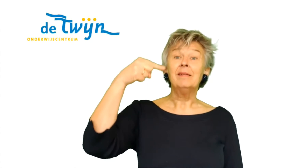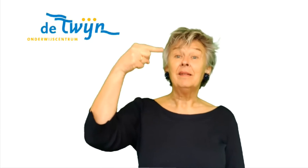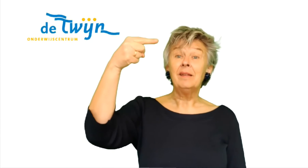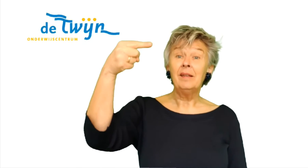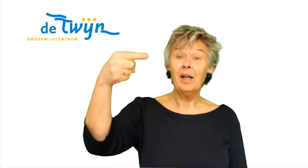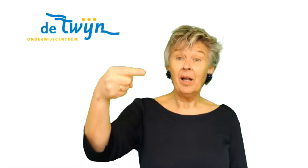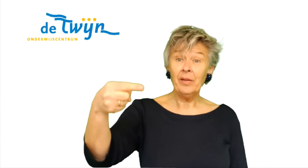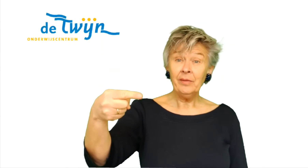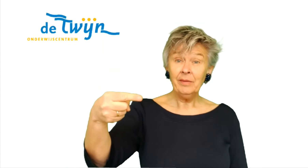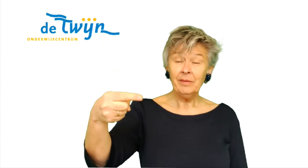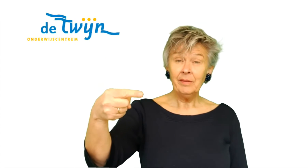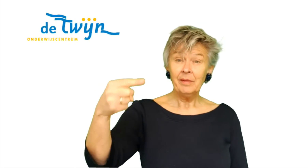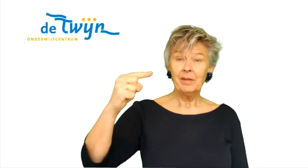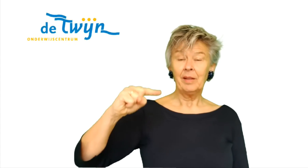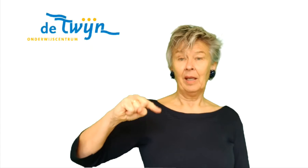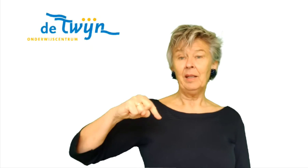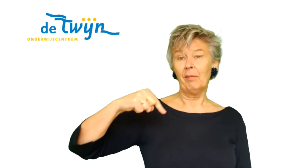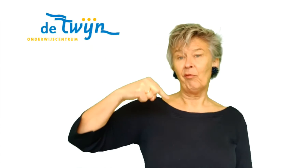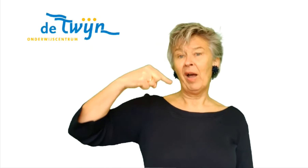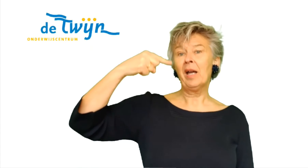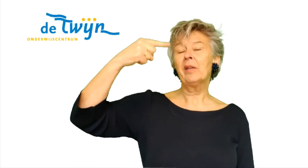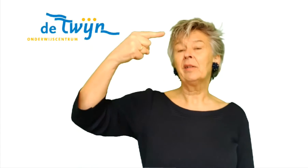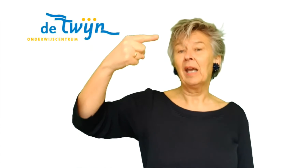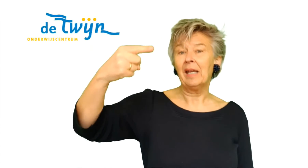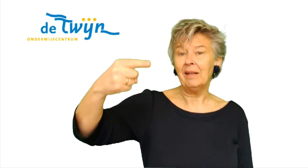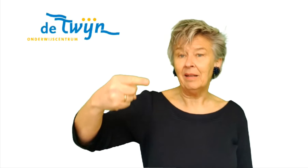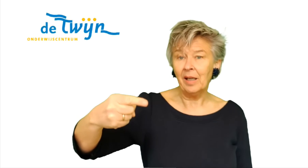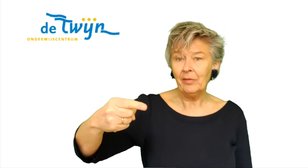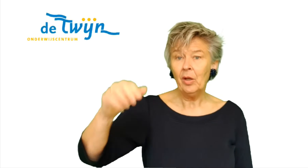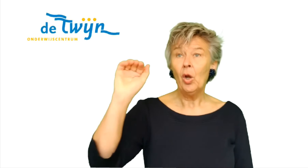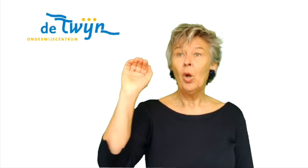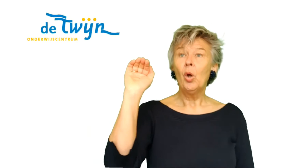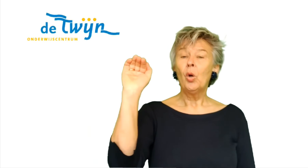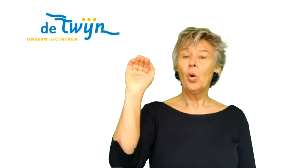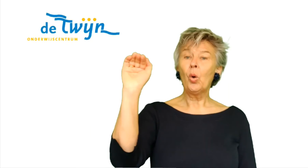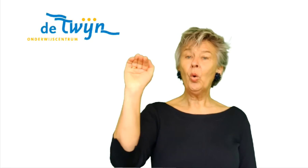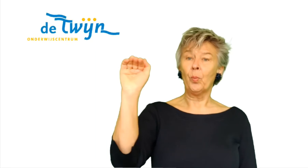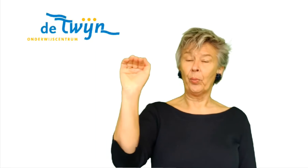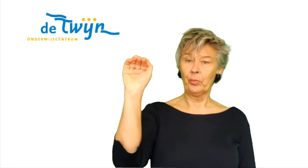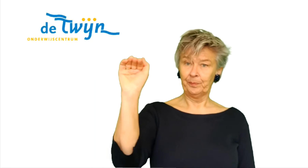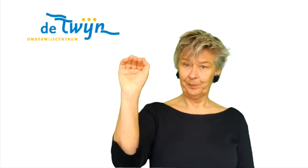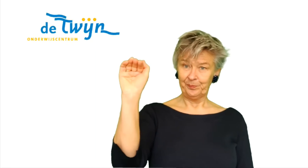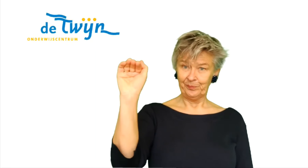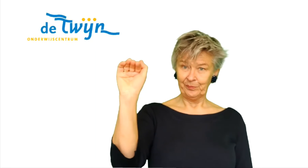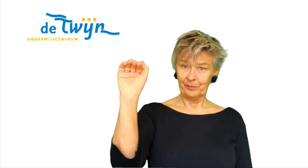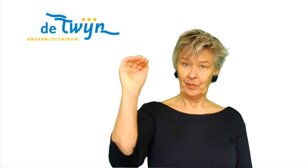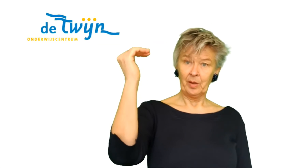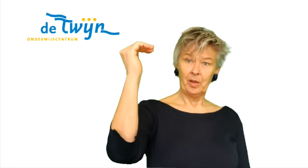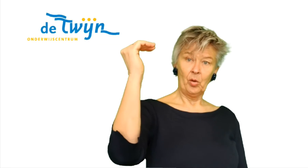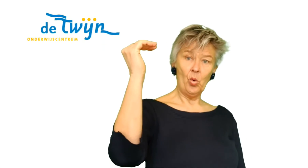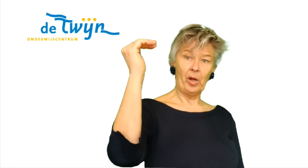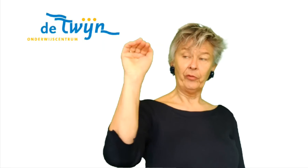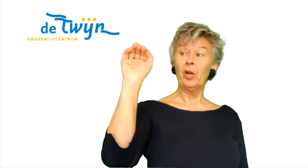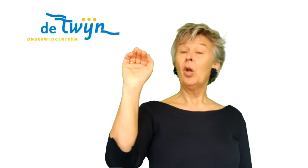En dan. En ik heb hem vaak gehad. En dan. Roep. Hoe kan het?